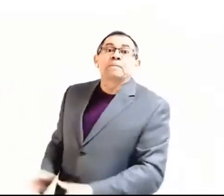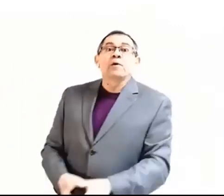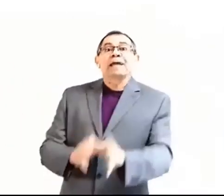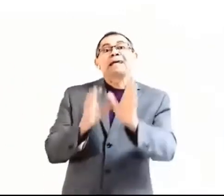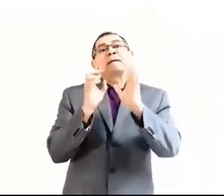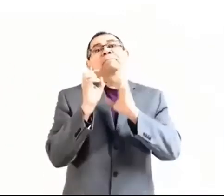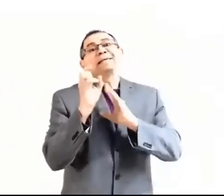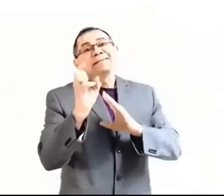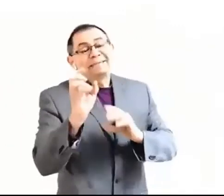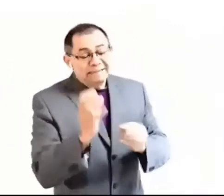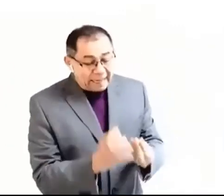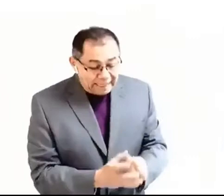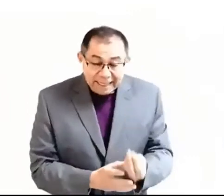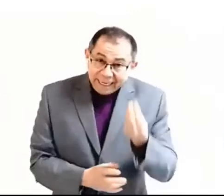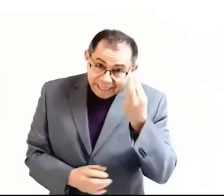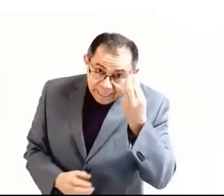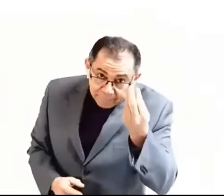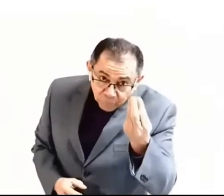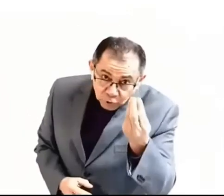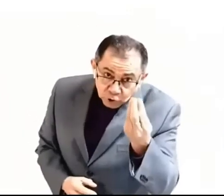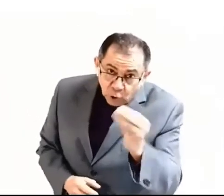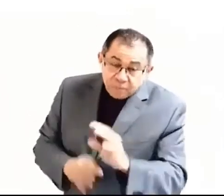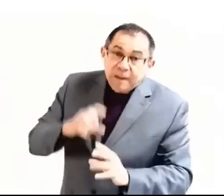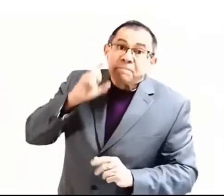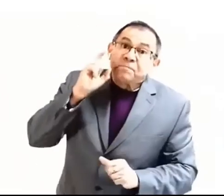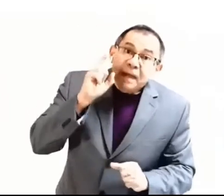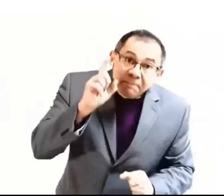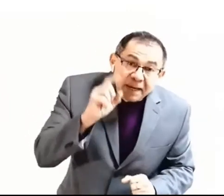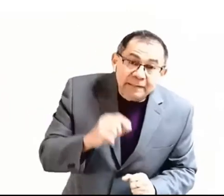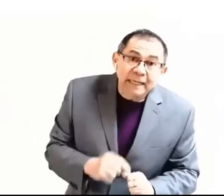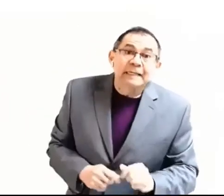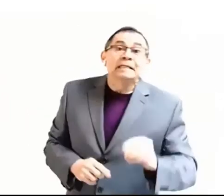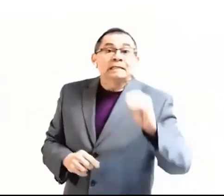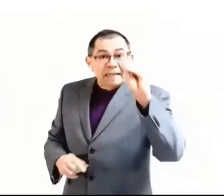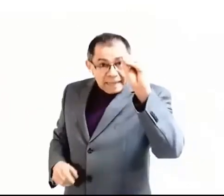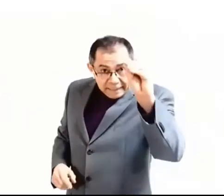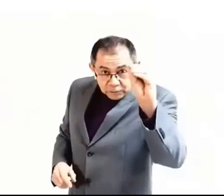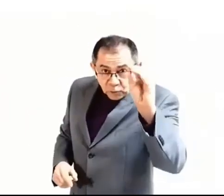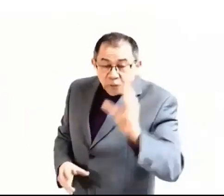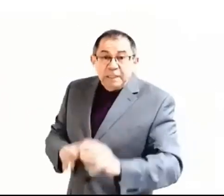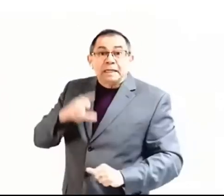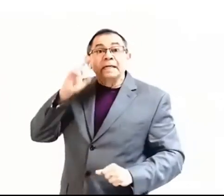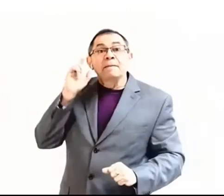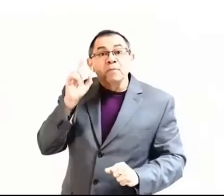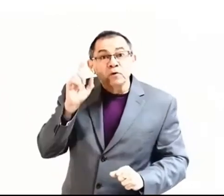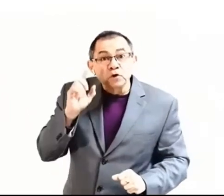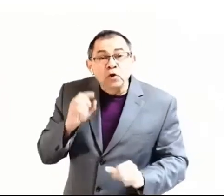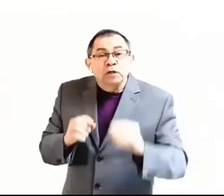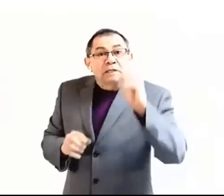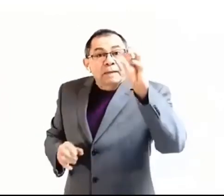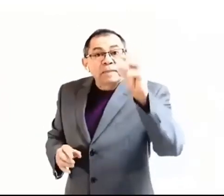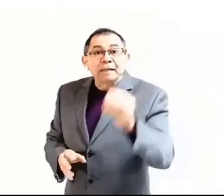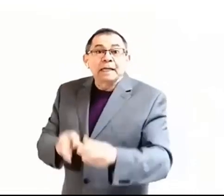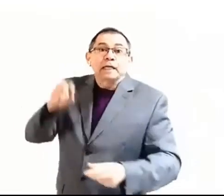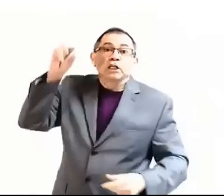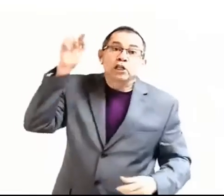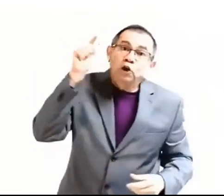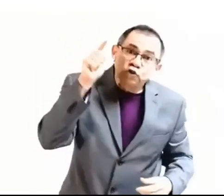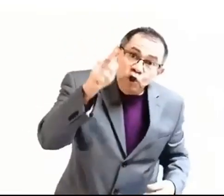porque hay dependencia, el mundo depende de Cristo, y el mundo depende depende de los